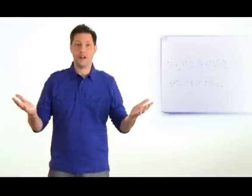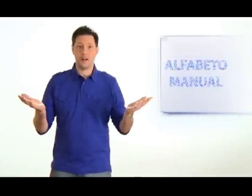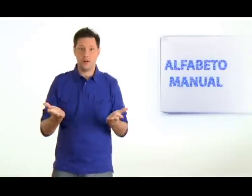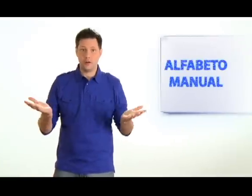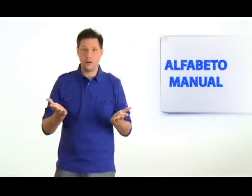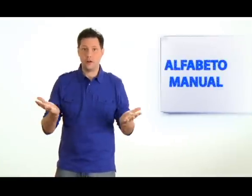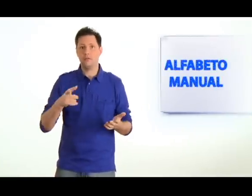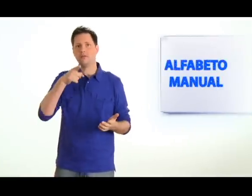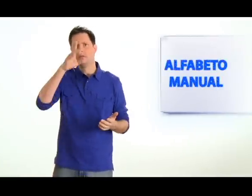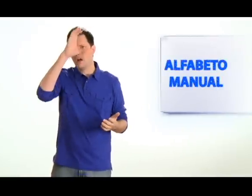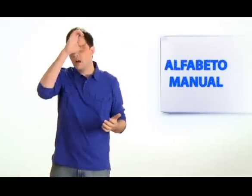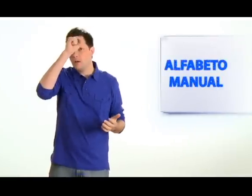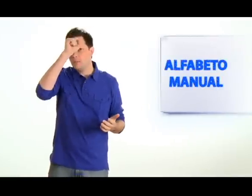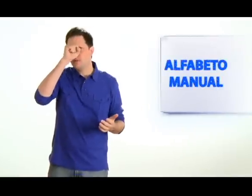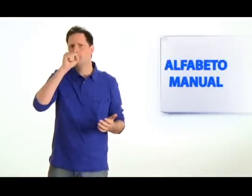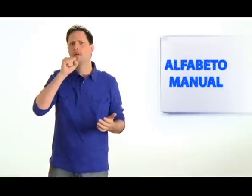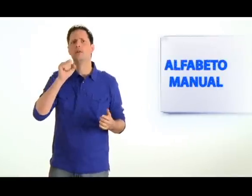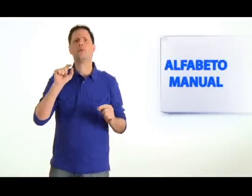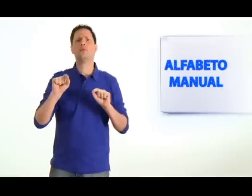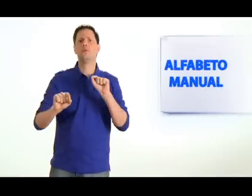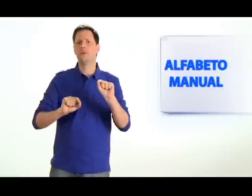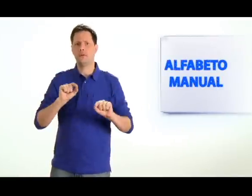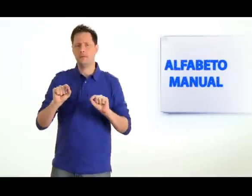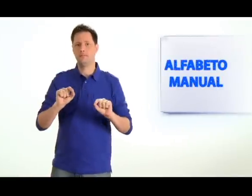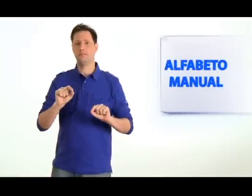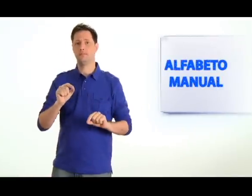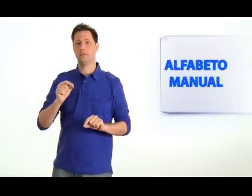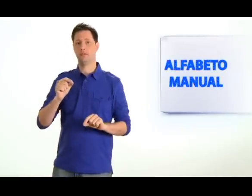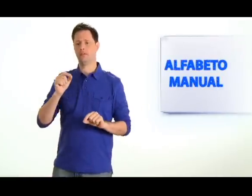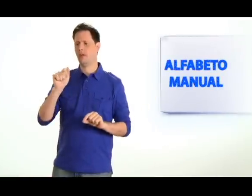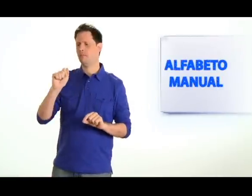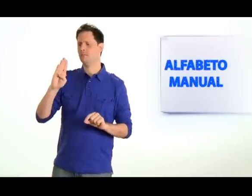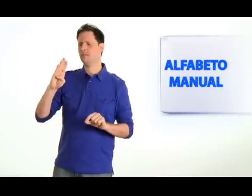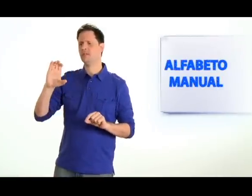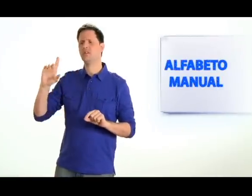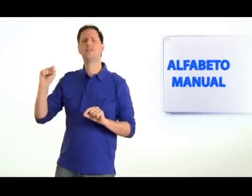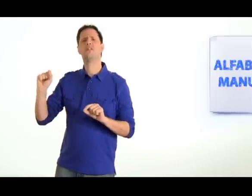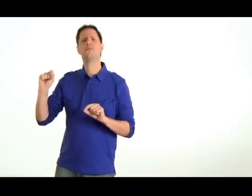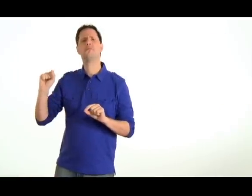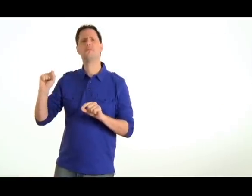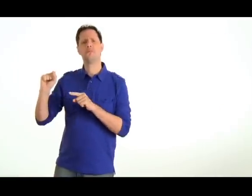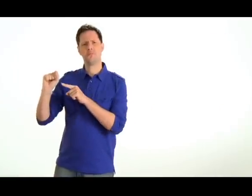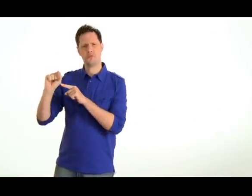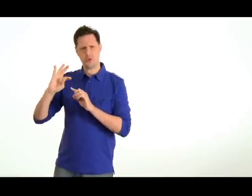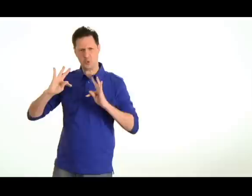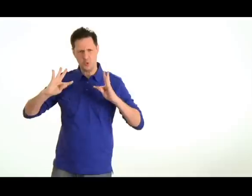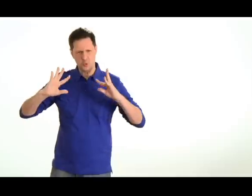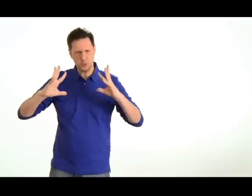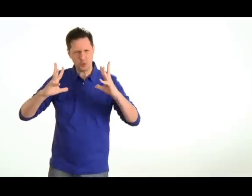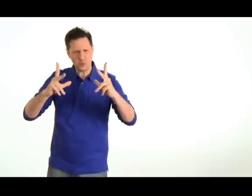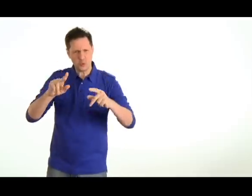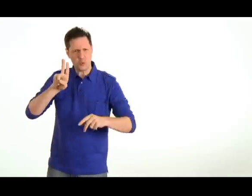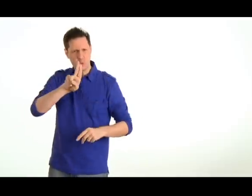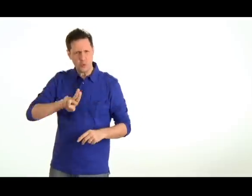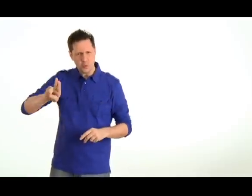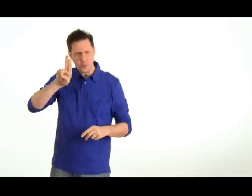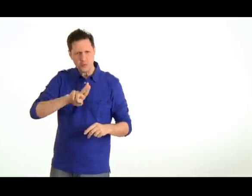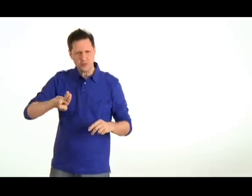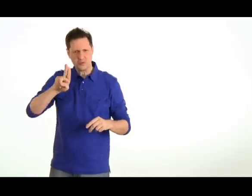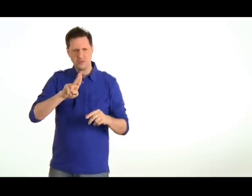Agora, você vai aprender o alfabeto manual. Mas será que o alfabeto é utilizado em todos os